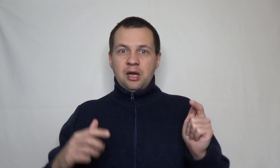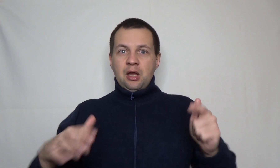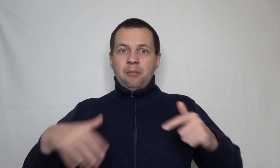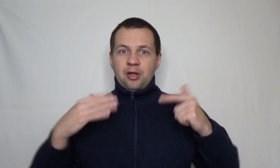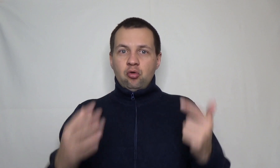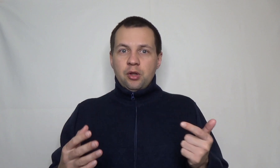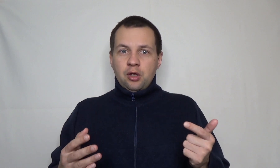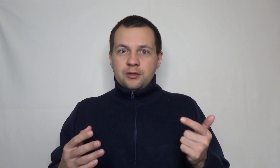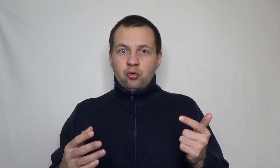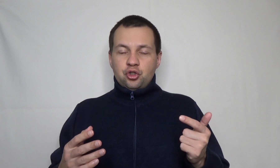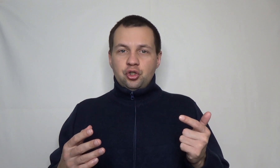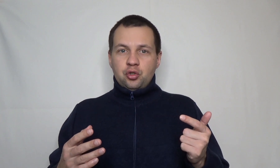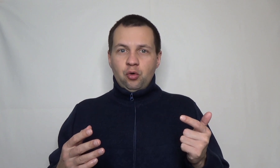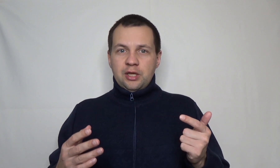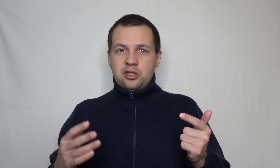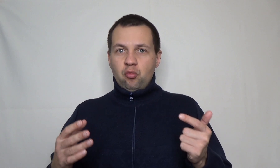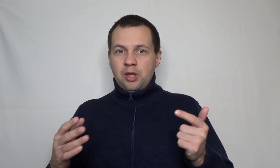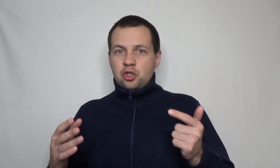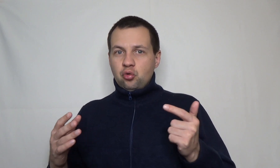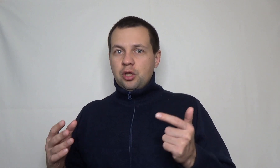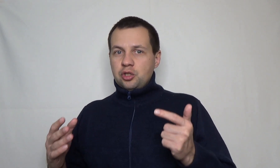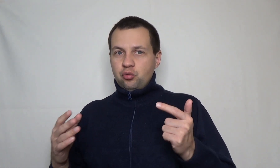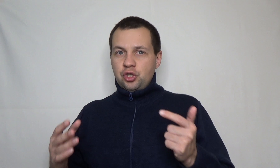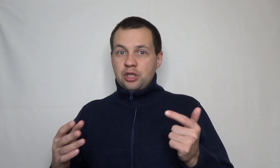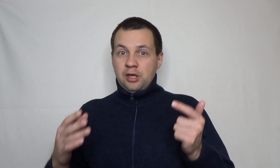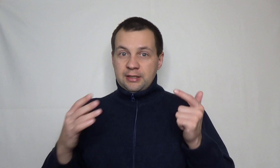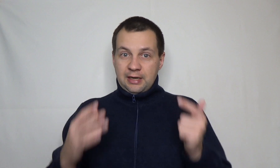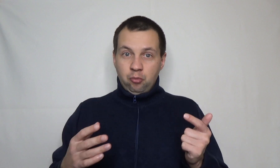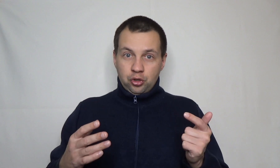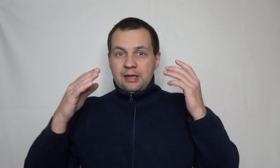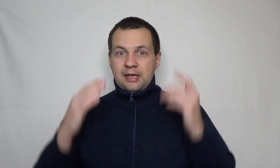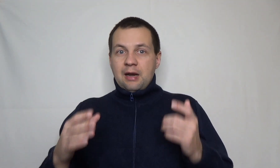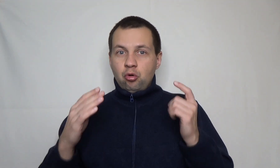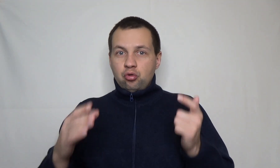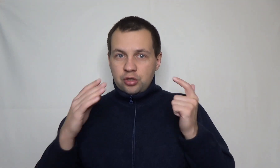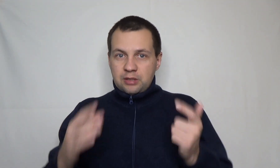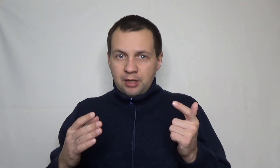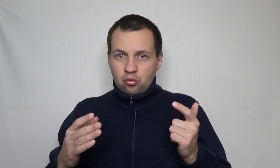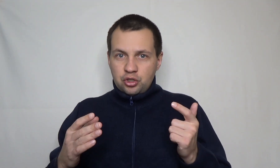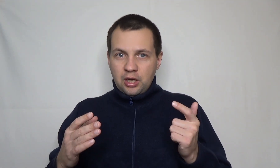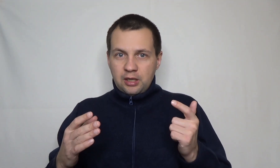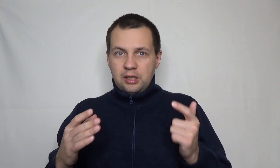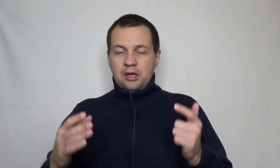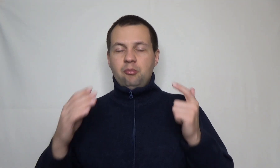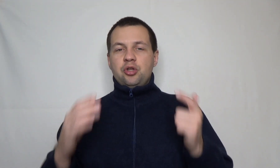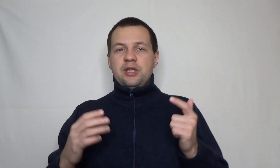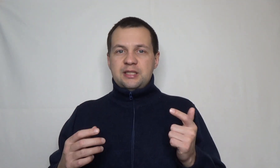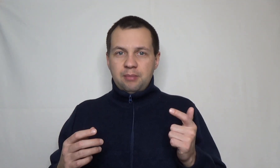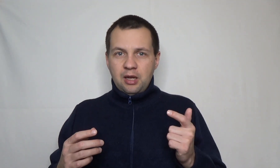подумать, в случае чего, если у меня что-то случится с работой. Я работаю на себя, друзья, и работа на себя,